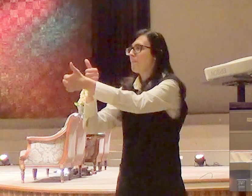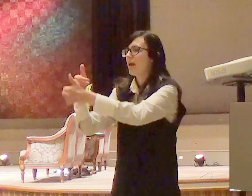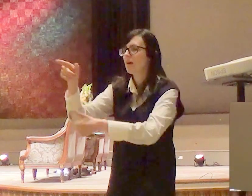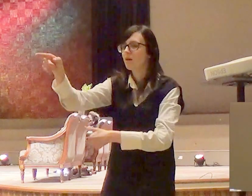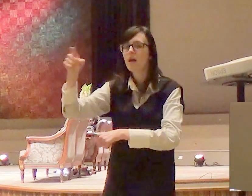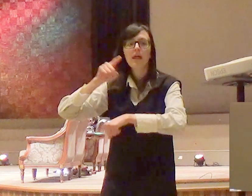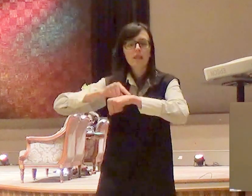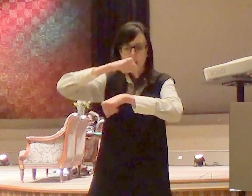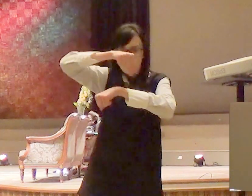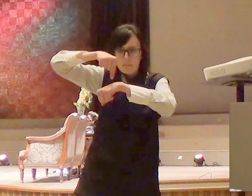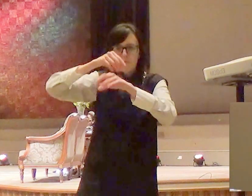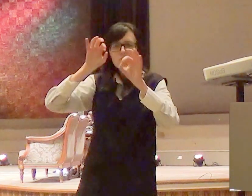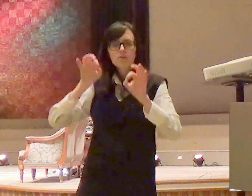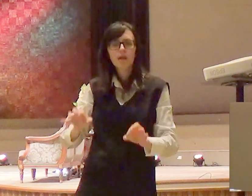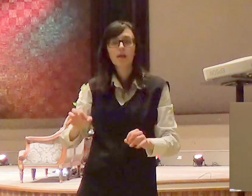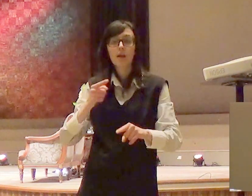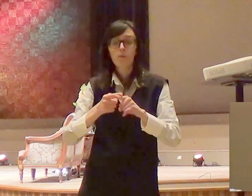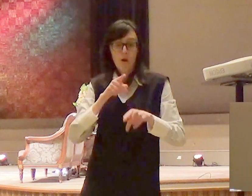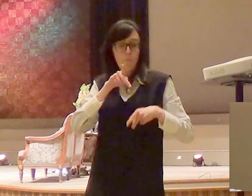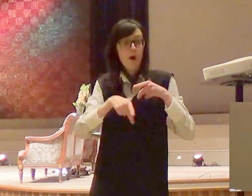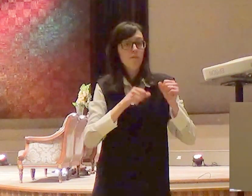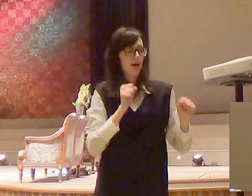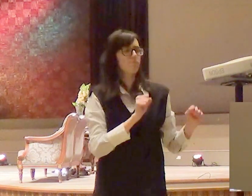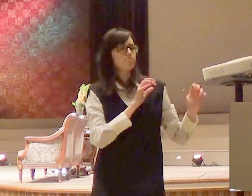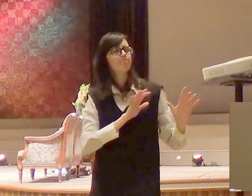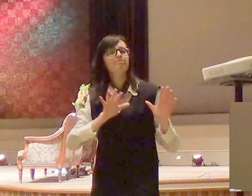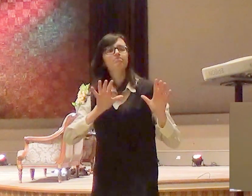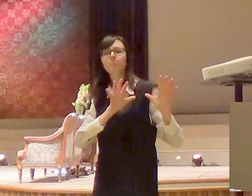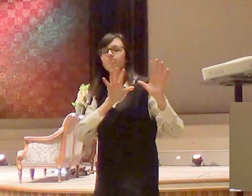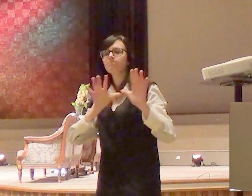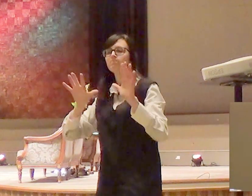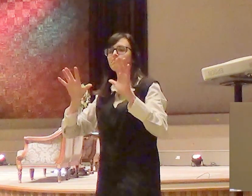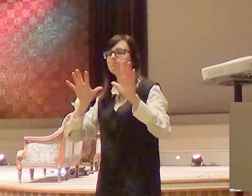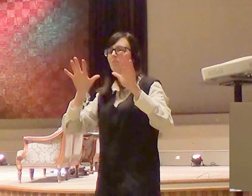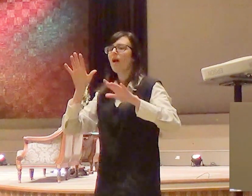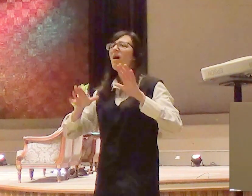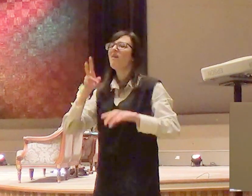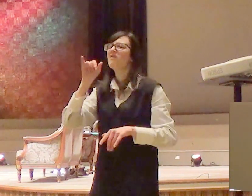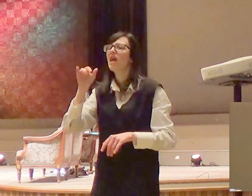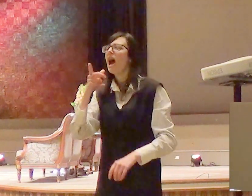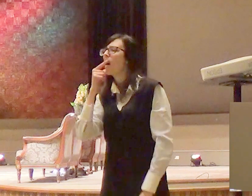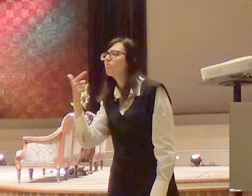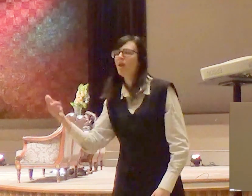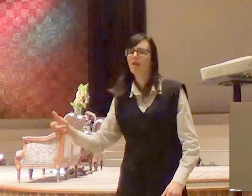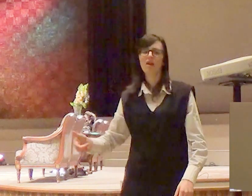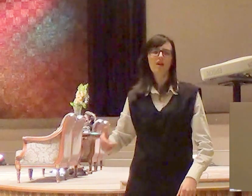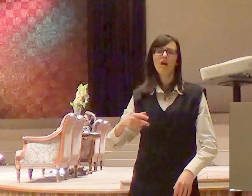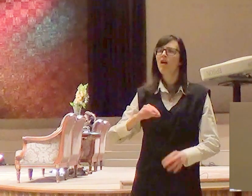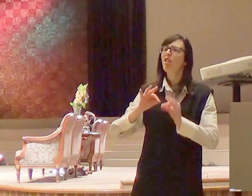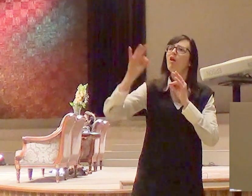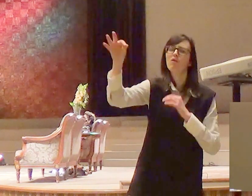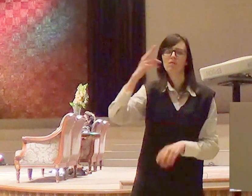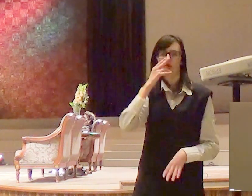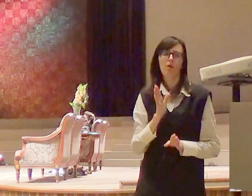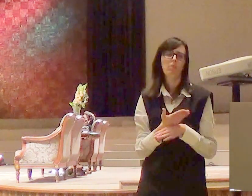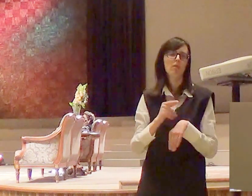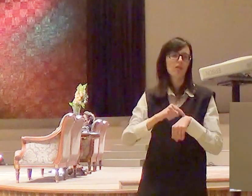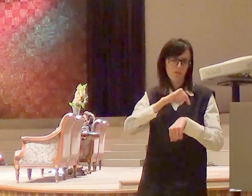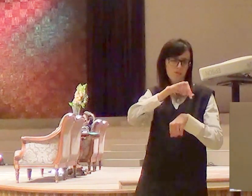de maneira que o povo possa caminhar até lá sem perdas. É isso que eu faria, eu acho que você faria também. Agora você